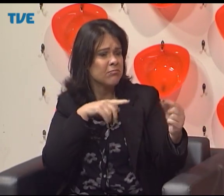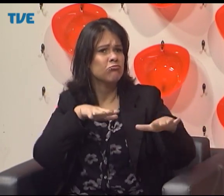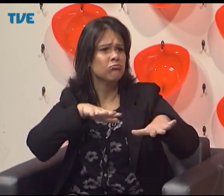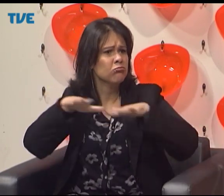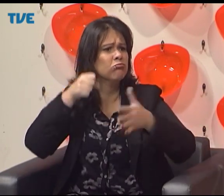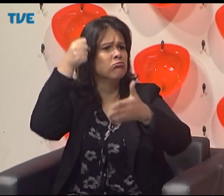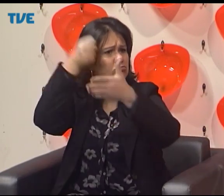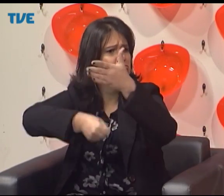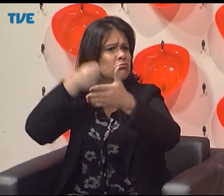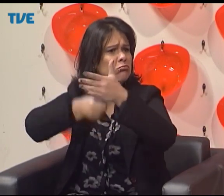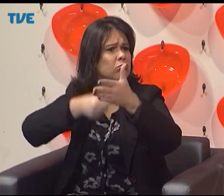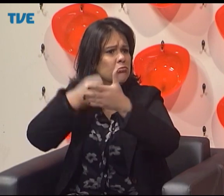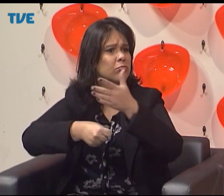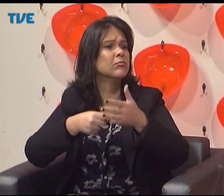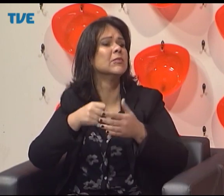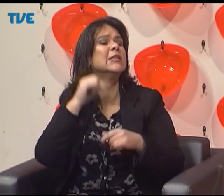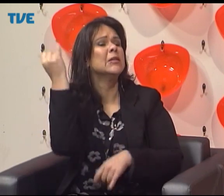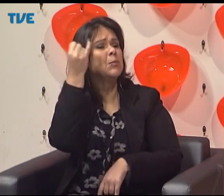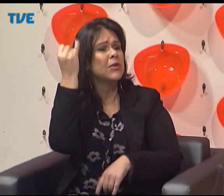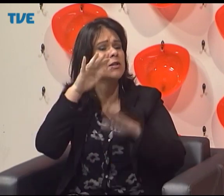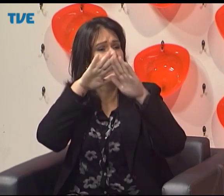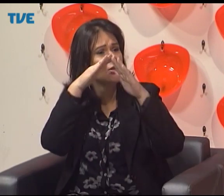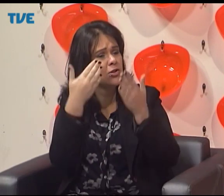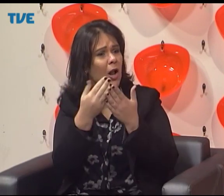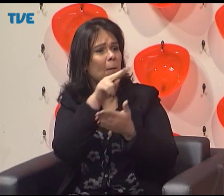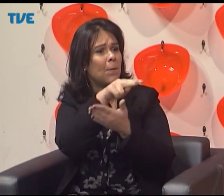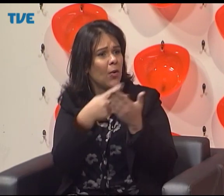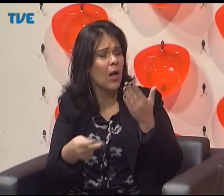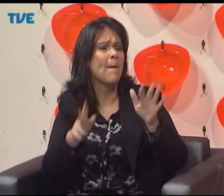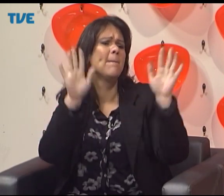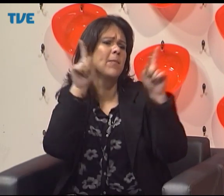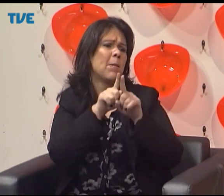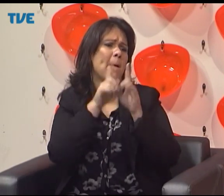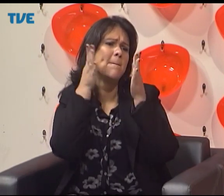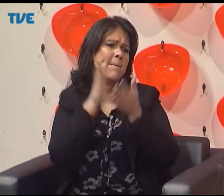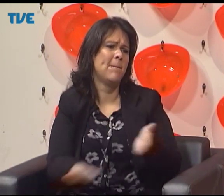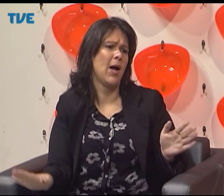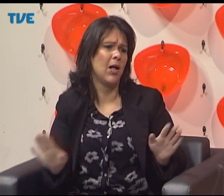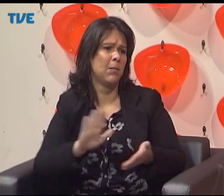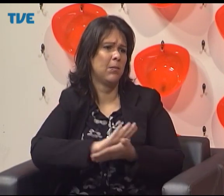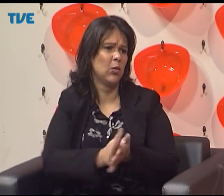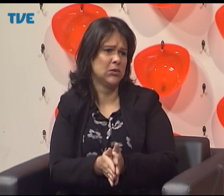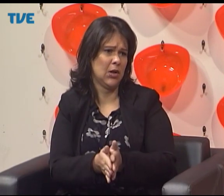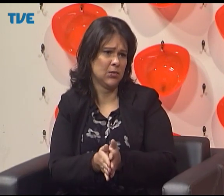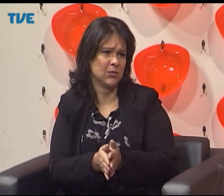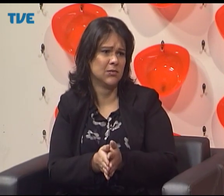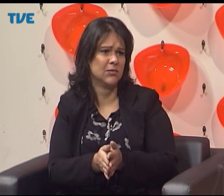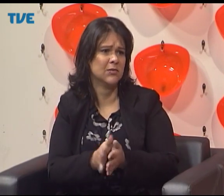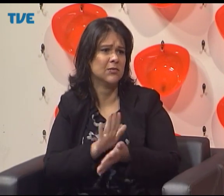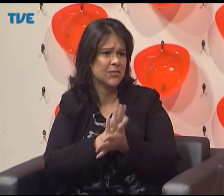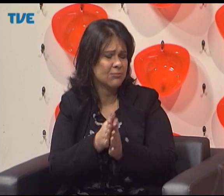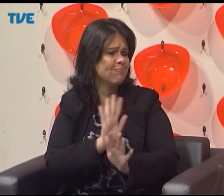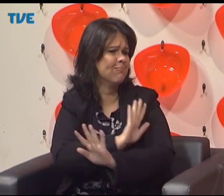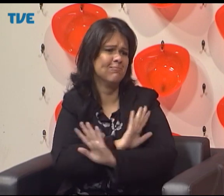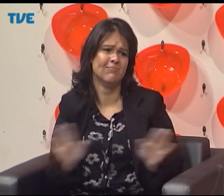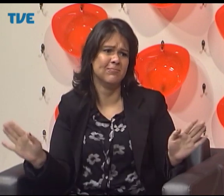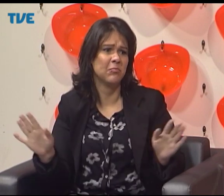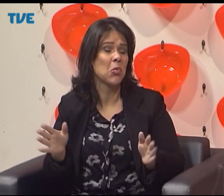movimento fortíssimo em Brasília, onde se juntou um número significativo de surdos, trazendo a questão do